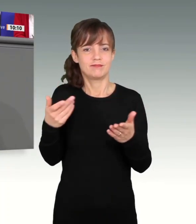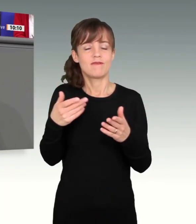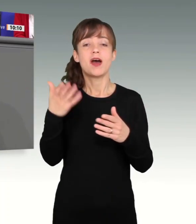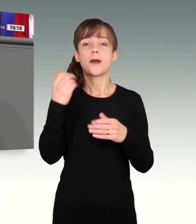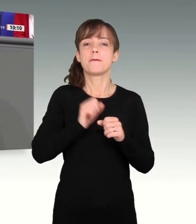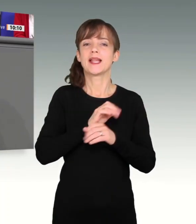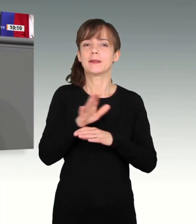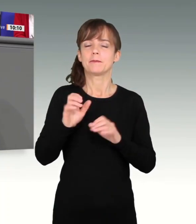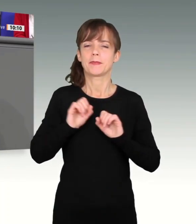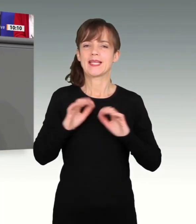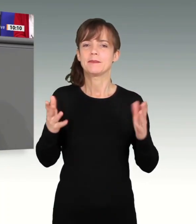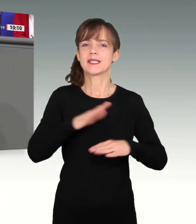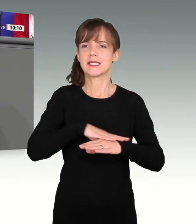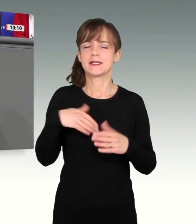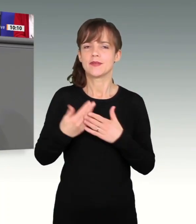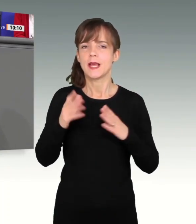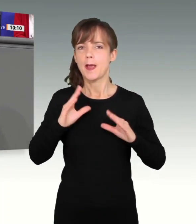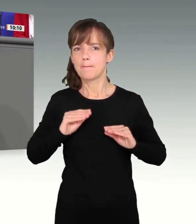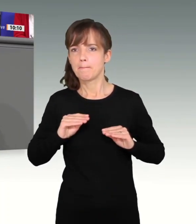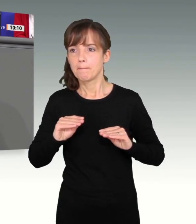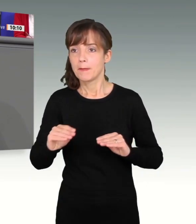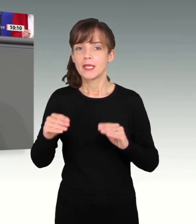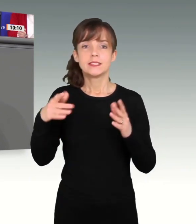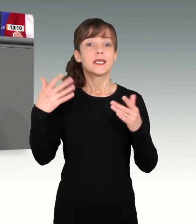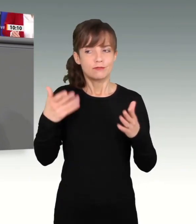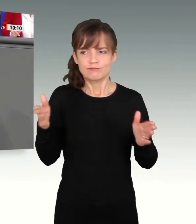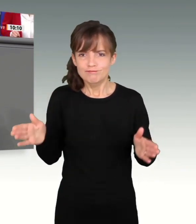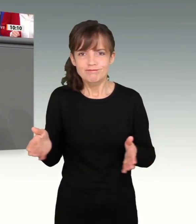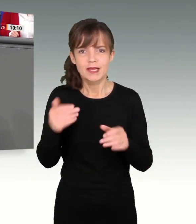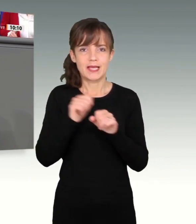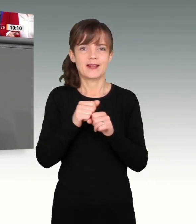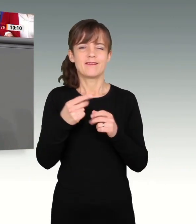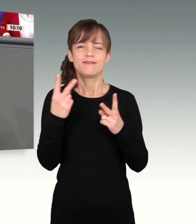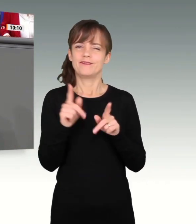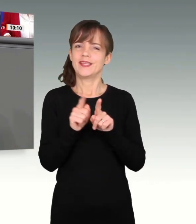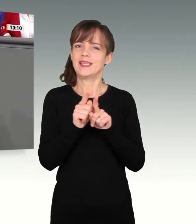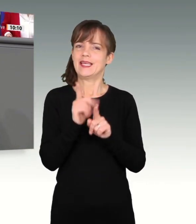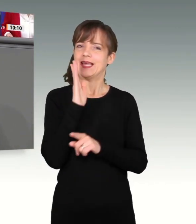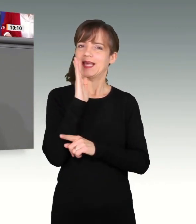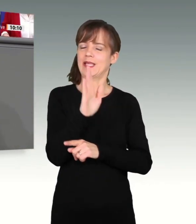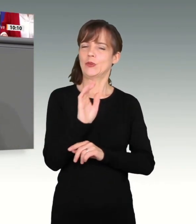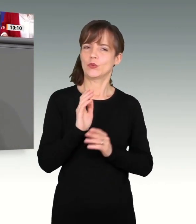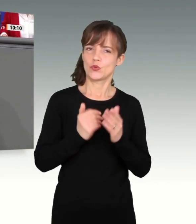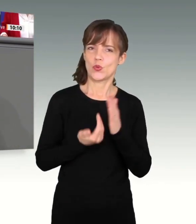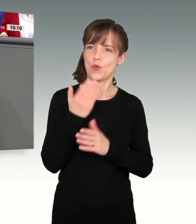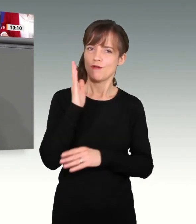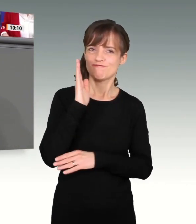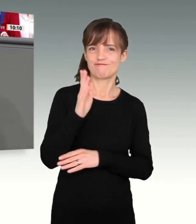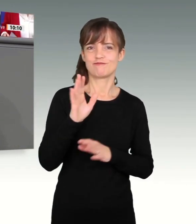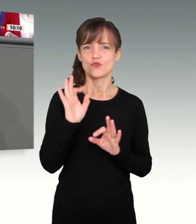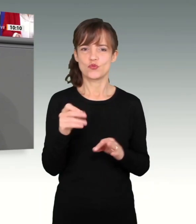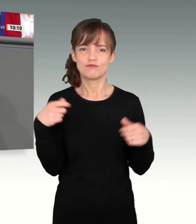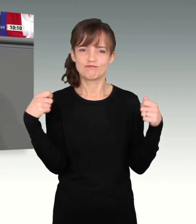Pandemie. Wir müssen dem Geld eine neue Richtung geben. Die Transformation unserer gesamten Wirtschaft zur Klimaneutralität, die